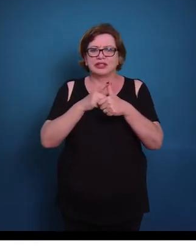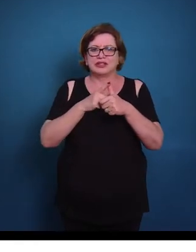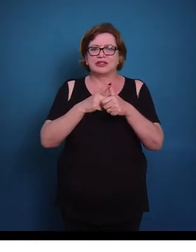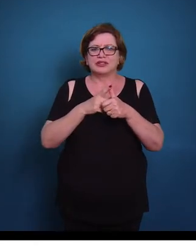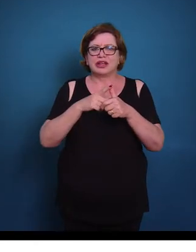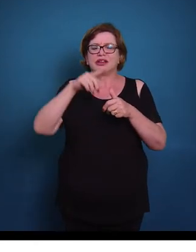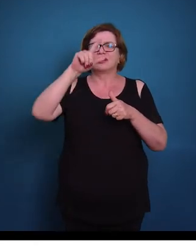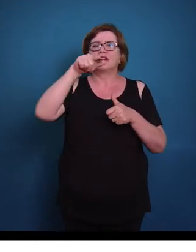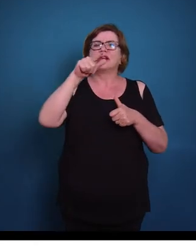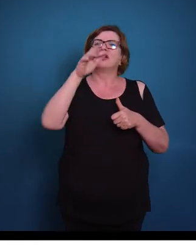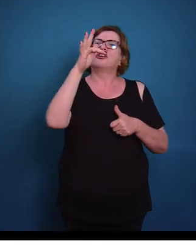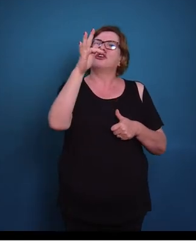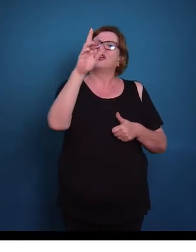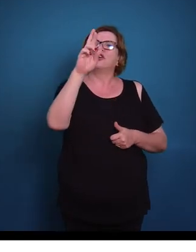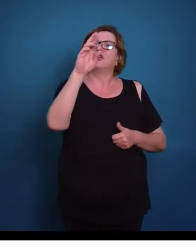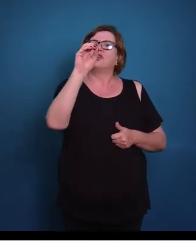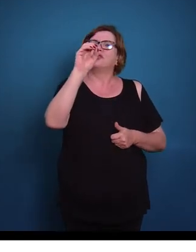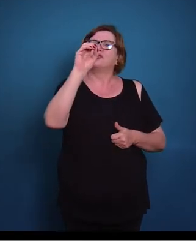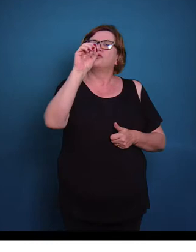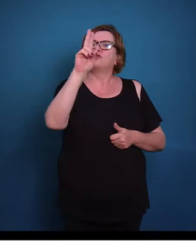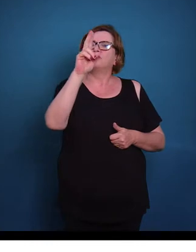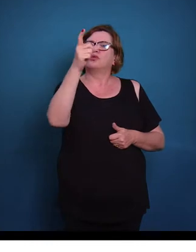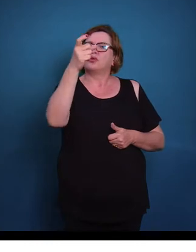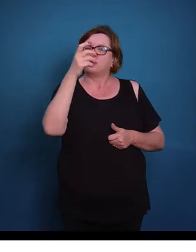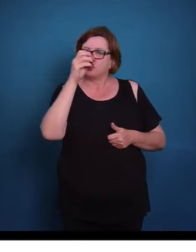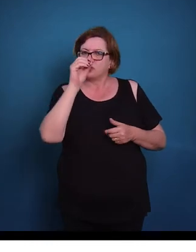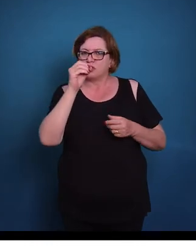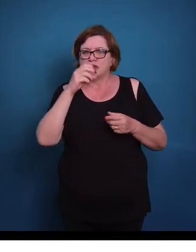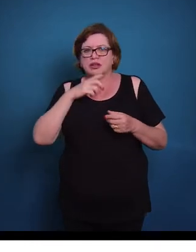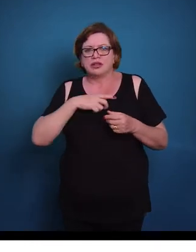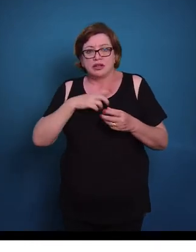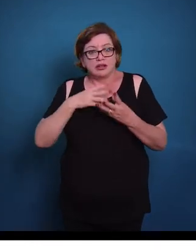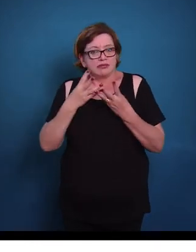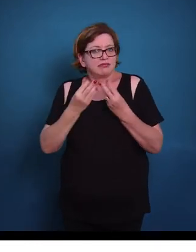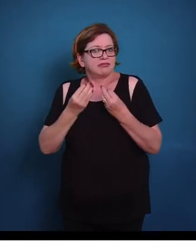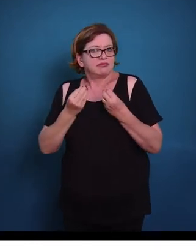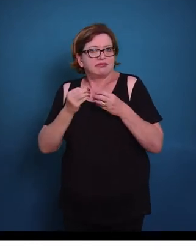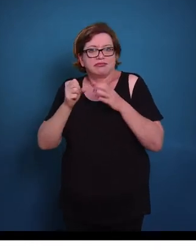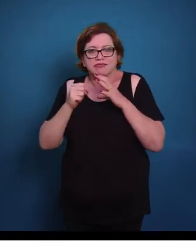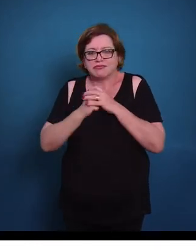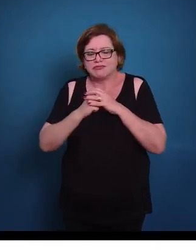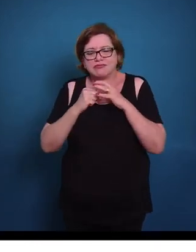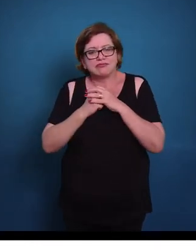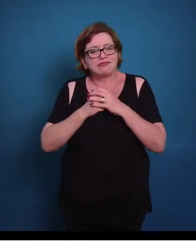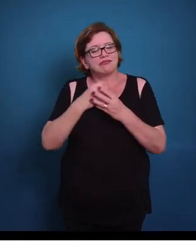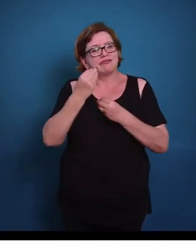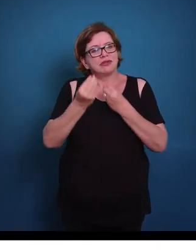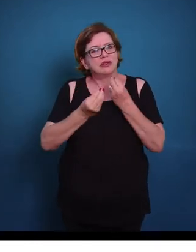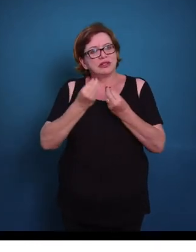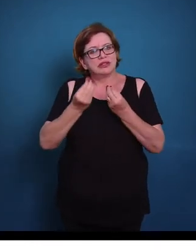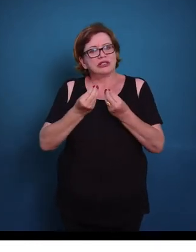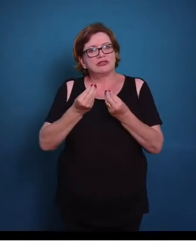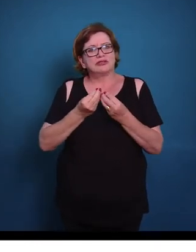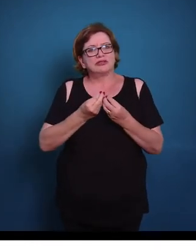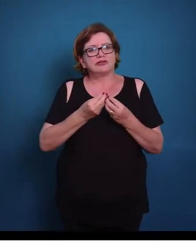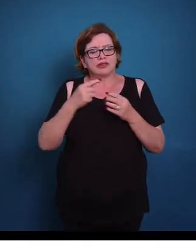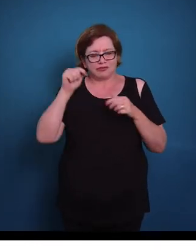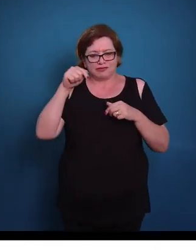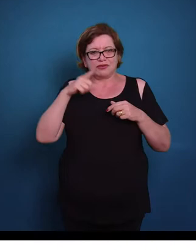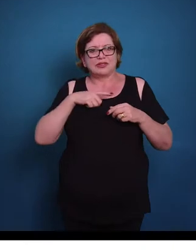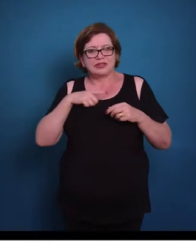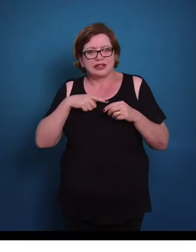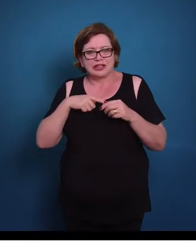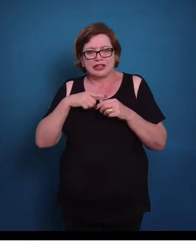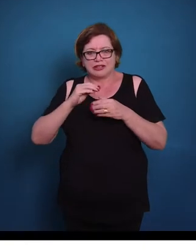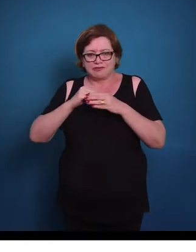conjuntivo frouxo. Então nesse caso, nós temos uma grande quantidade de células. Então aqui nós temos o tecido conjuntivo frouxo, aqui nós